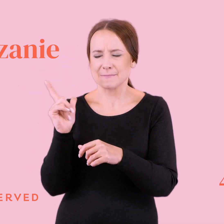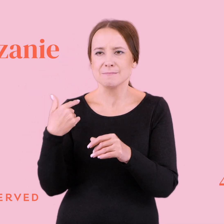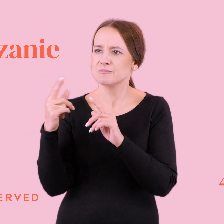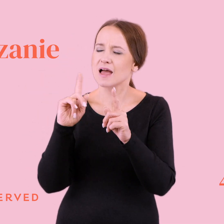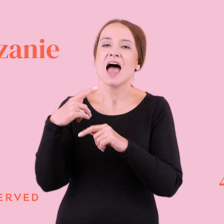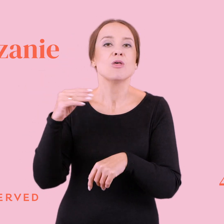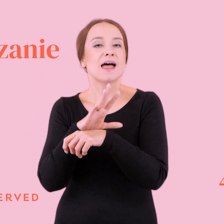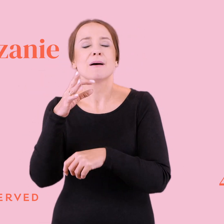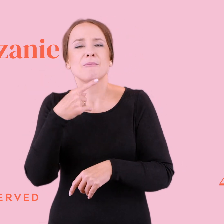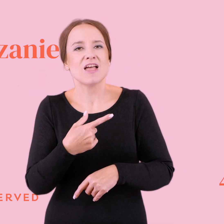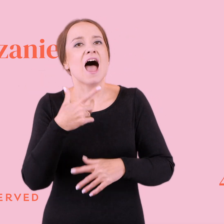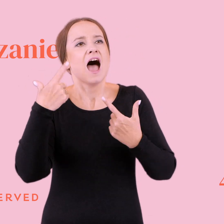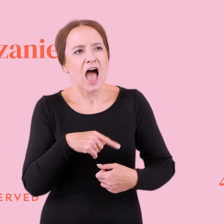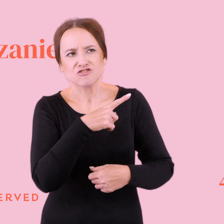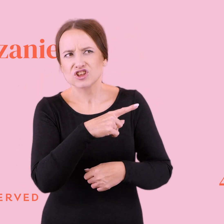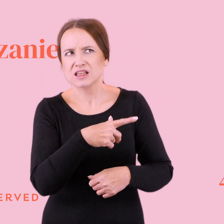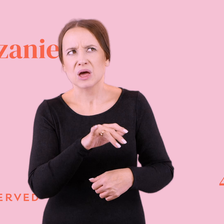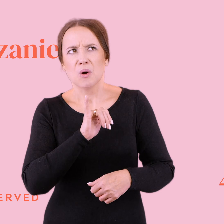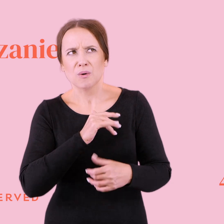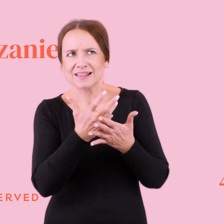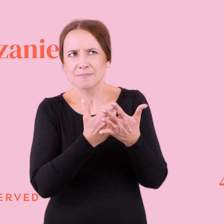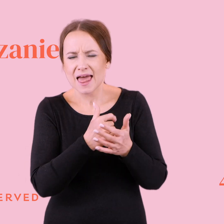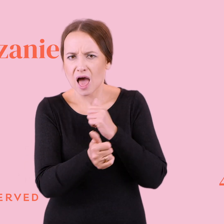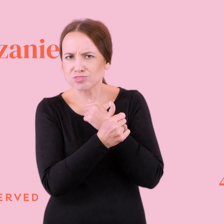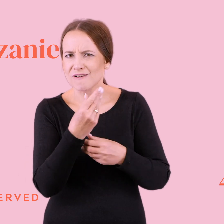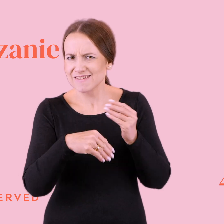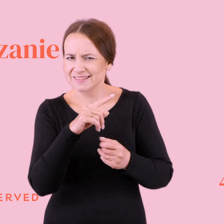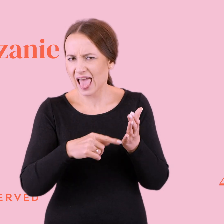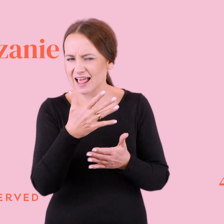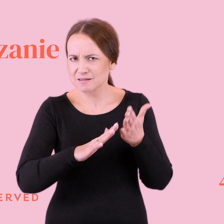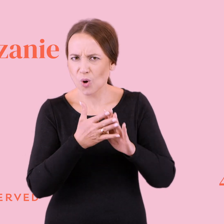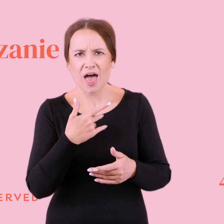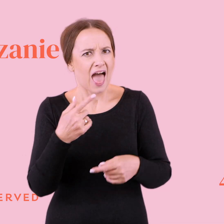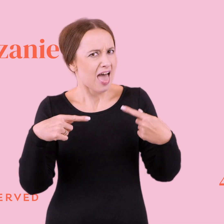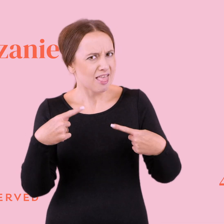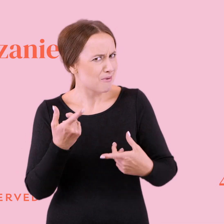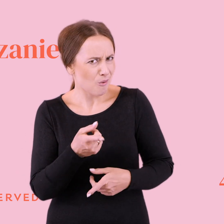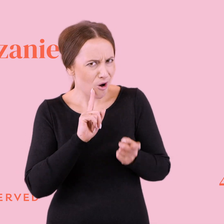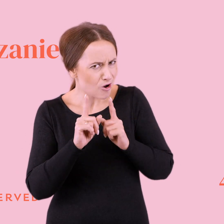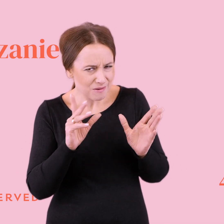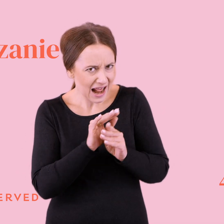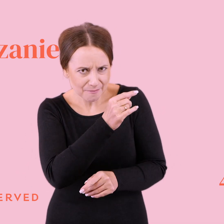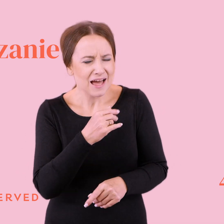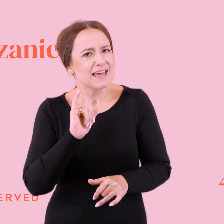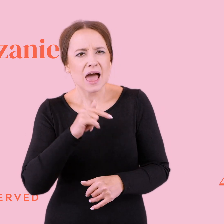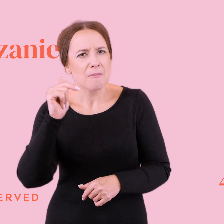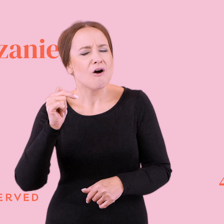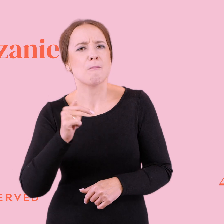aha, czyli produkował pan przez miesiąc dowody na to, że pan więcej razy sprzątał, zamiast po prostu porozmawiać ze swoją partnerką o podziale tego obowiązku.